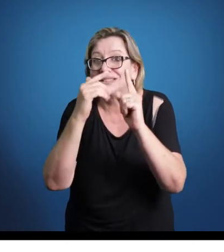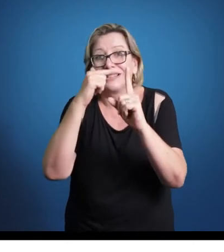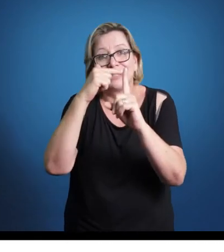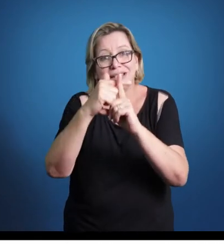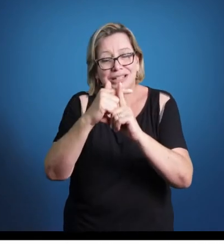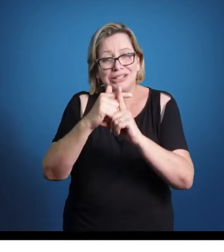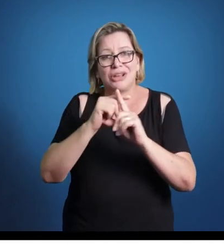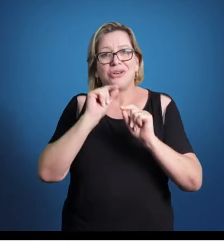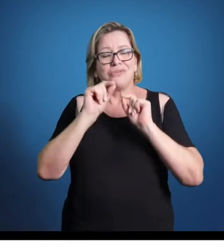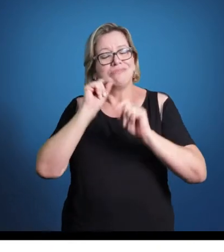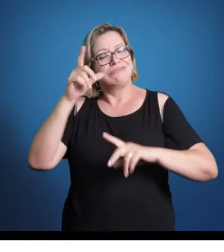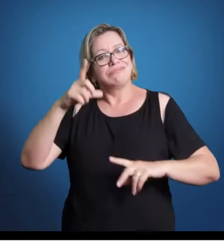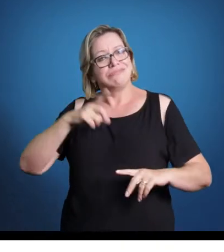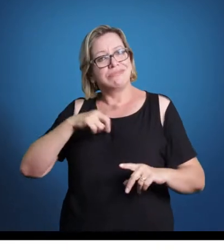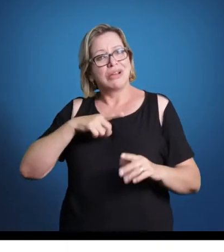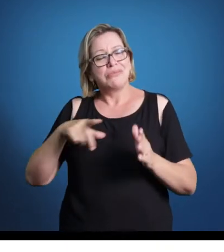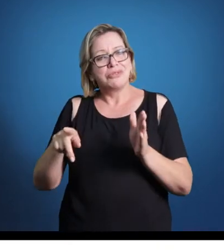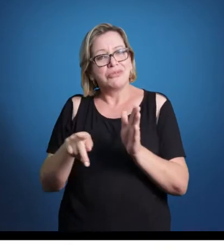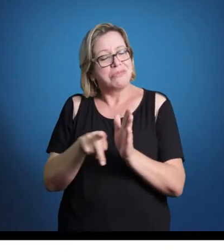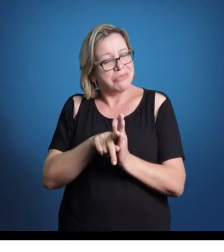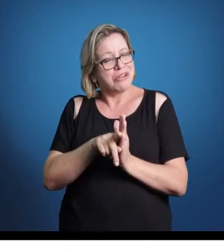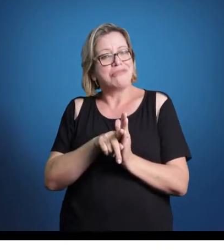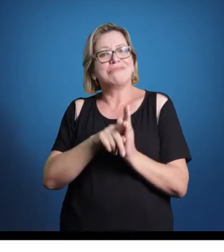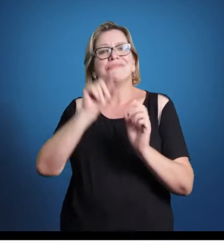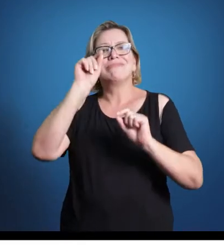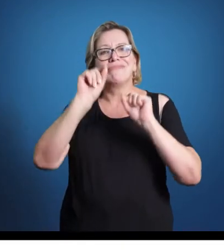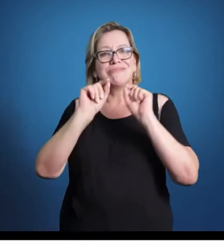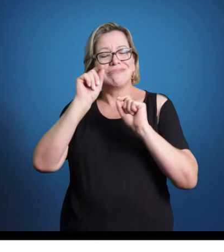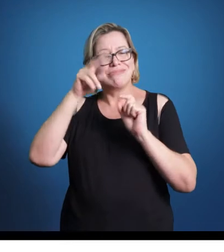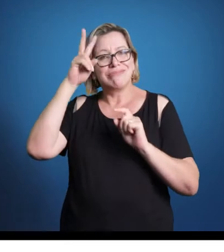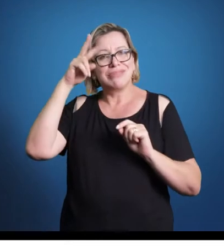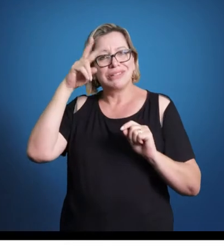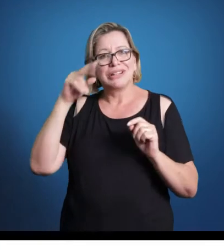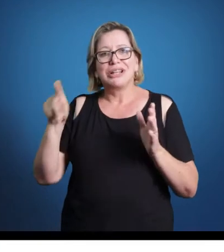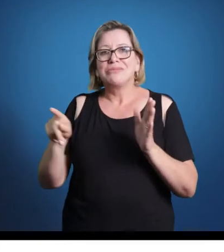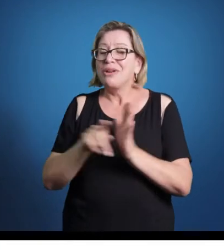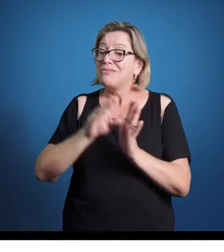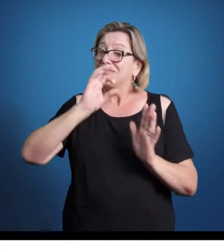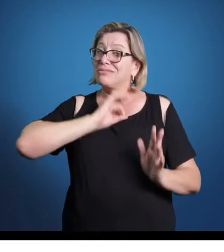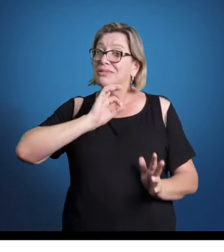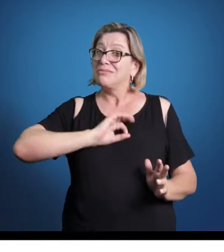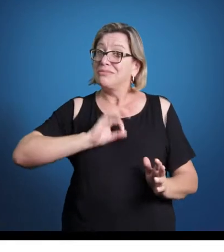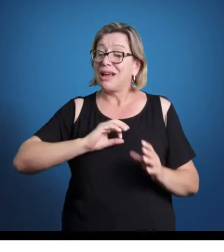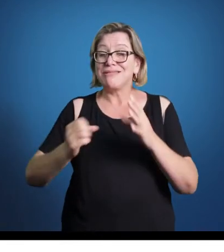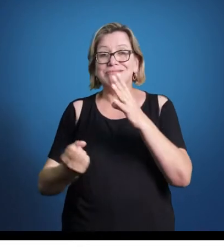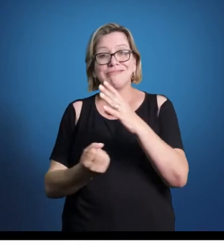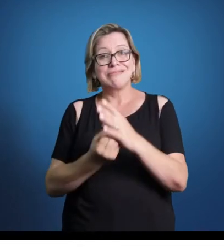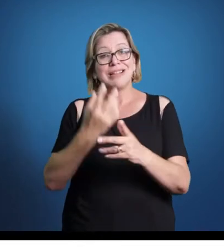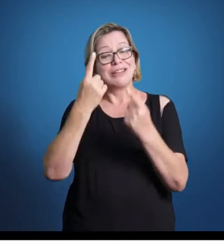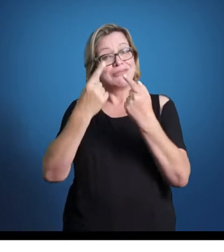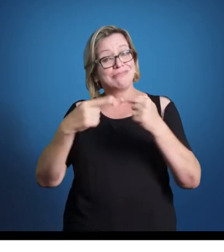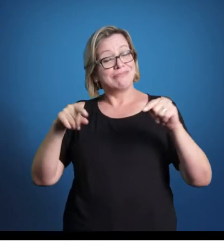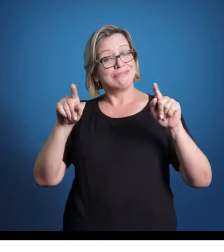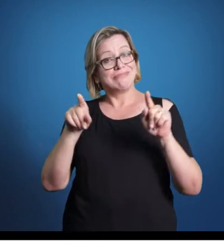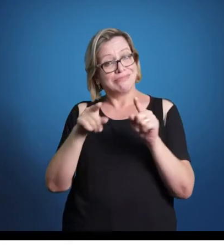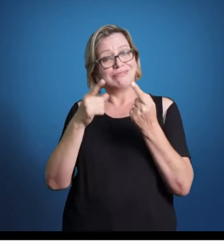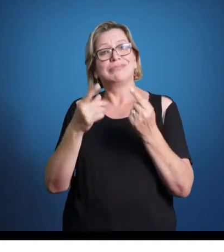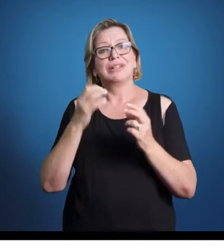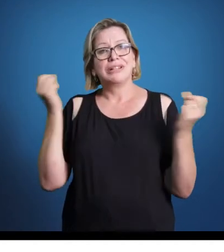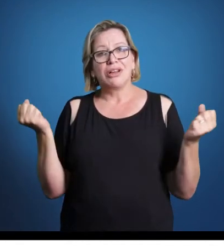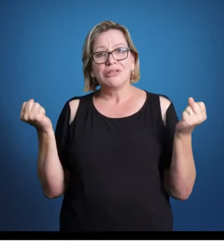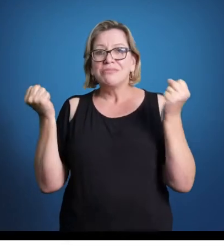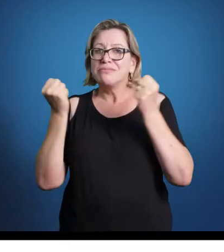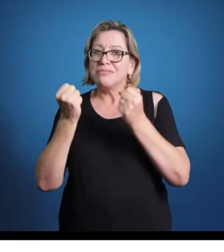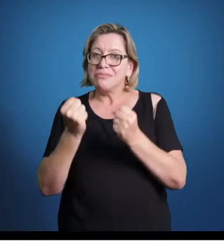parte dos registros que temos dessa época são registros de sacerdotes compondo, e de maneira que é